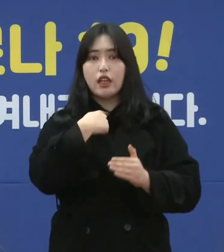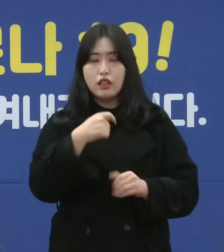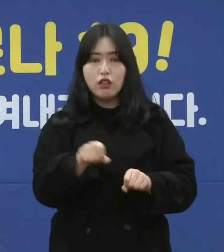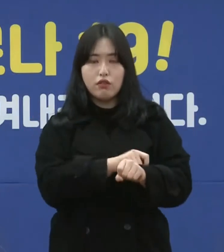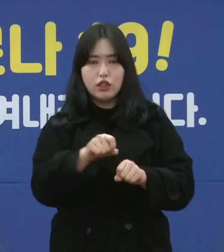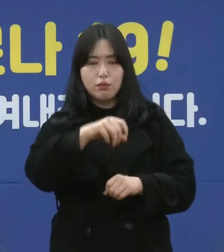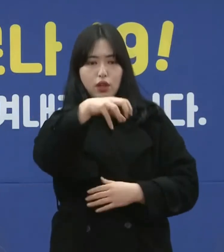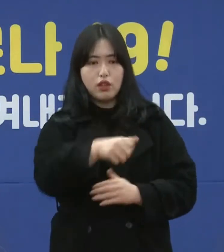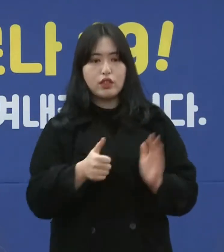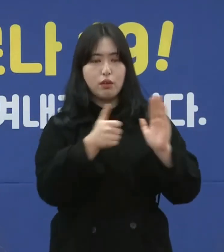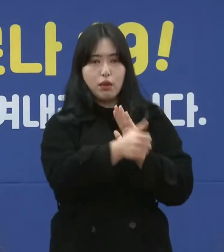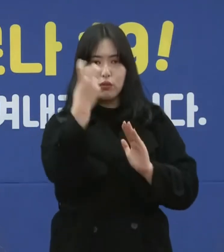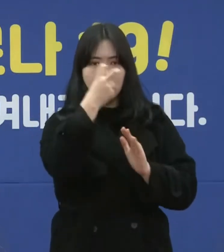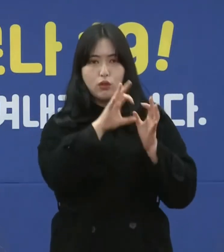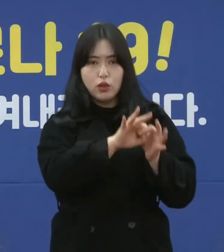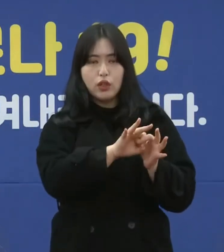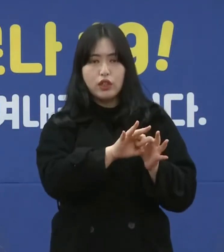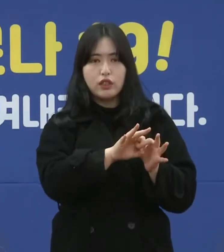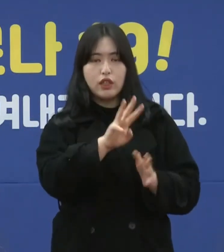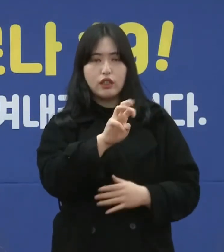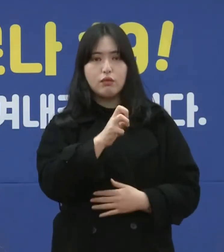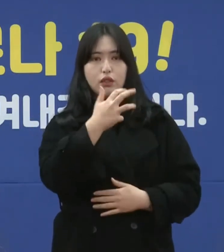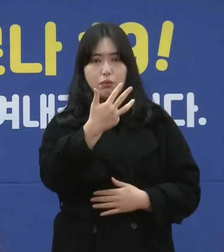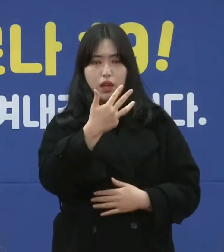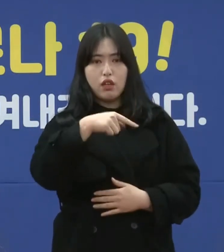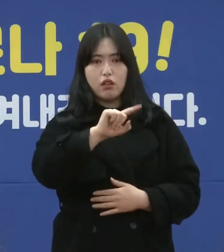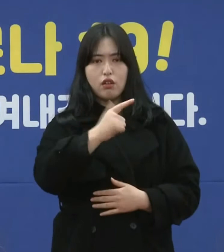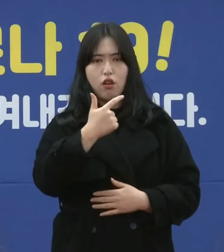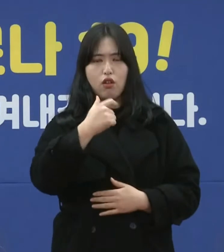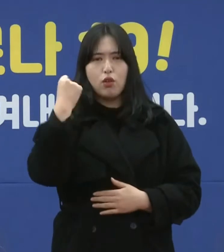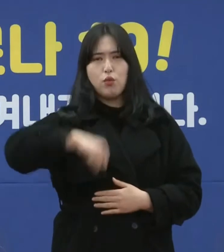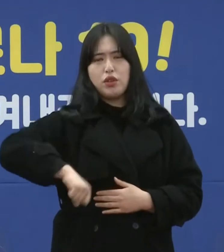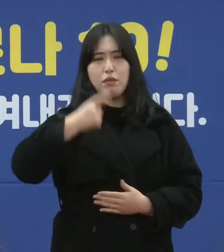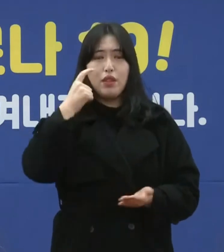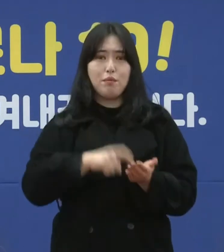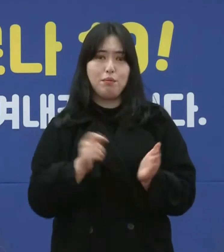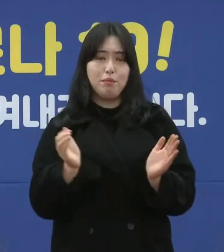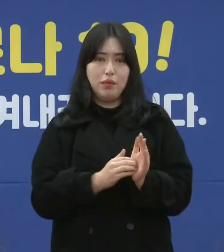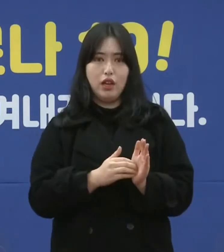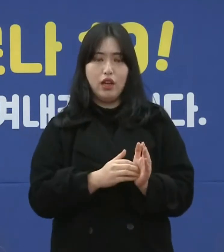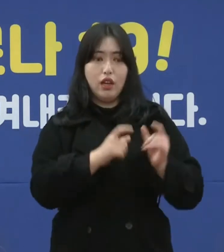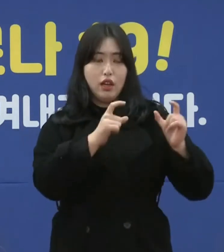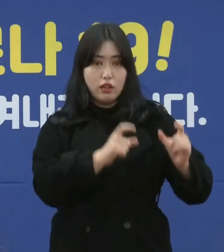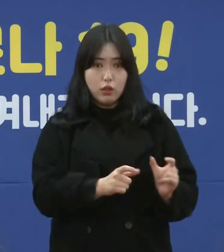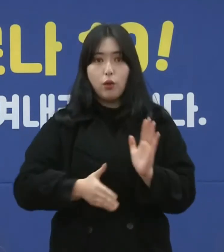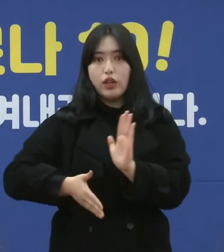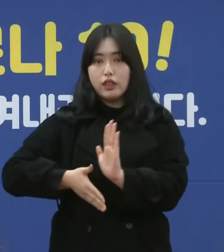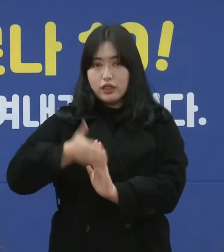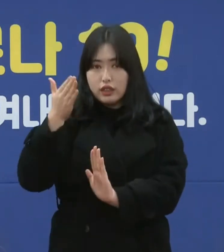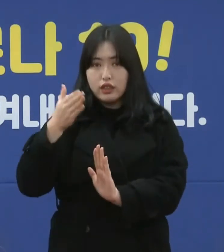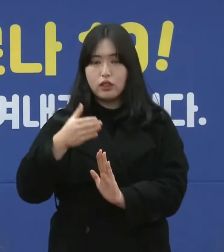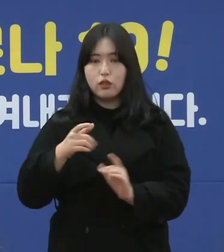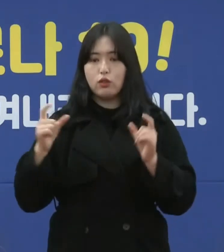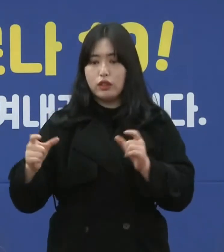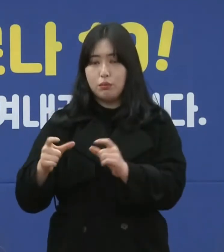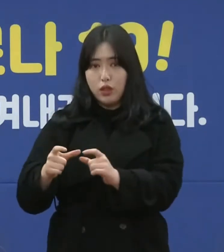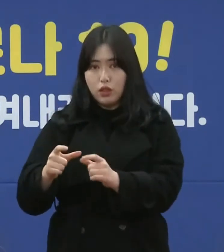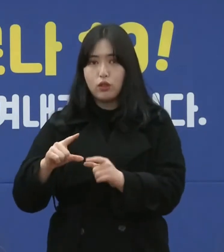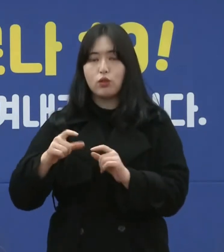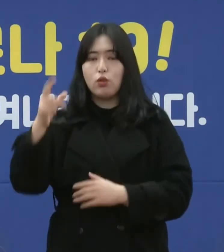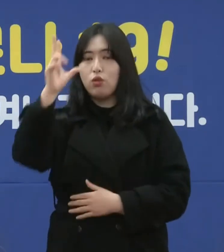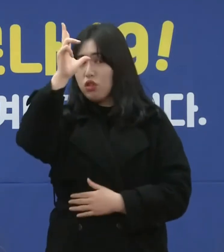현장 점검을 통해서 총 38건의 방역 수칙 위반 사례를 적발했습니다. 도와 행정시 읍면동, 경찰,